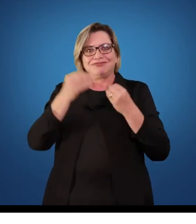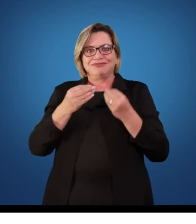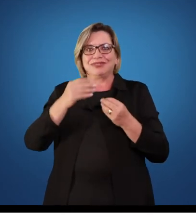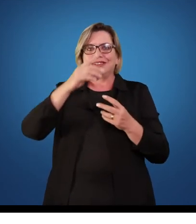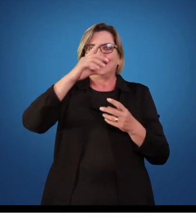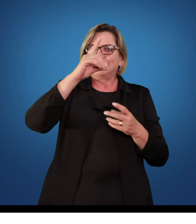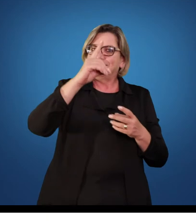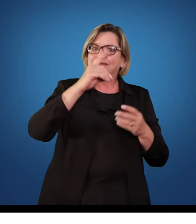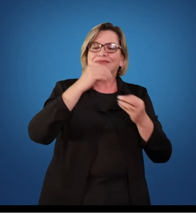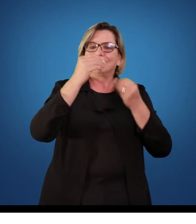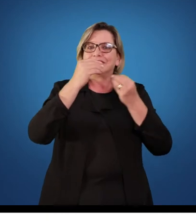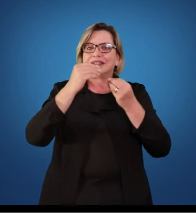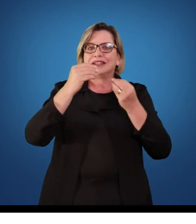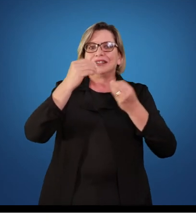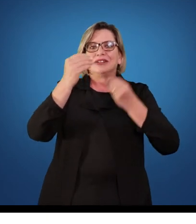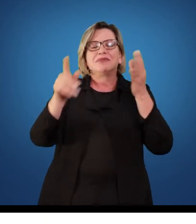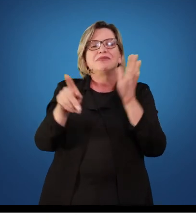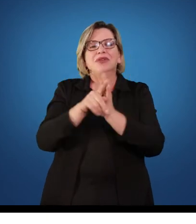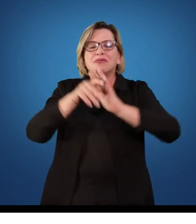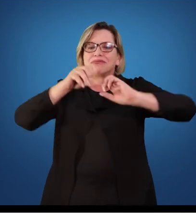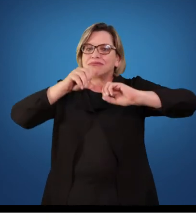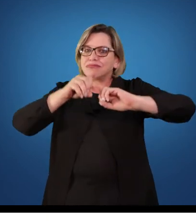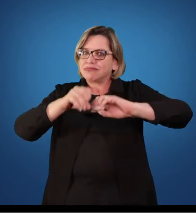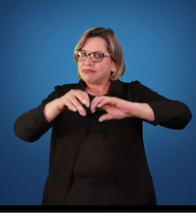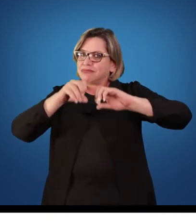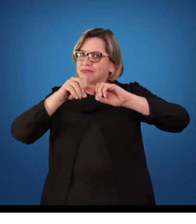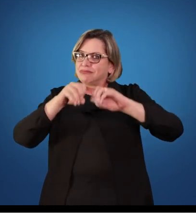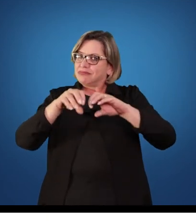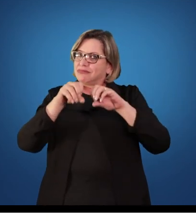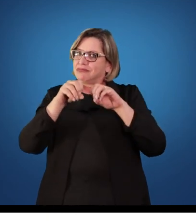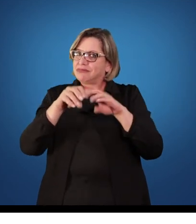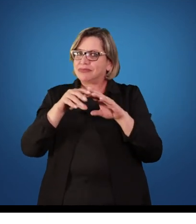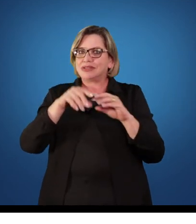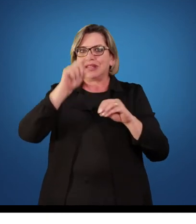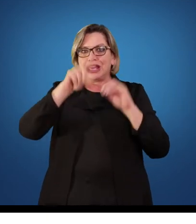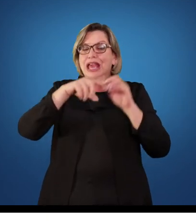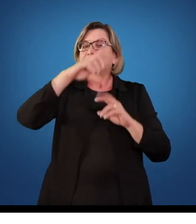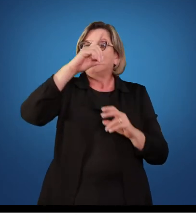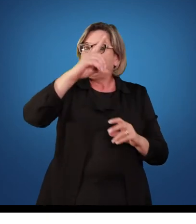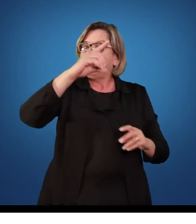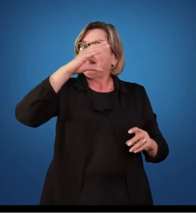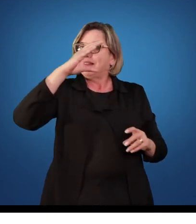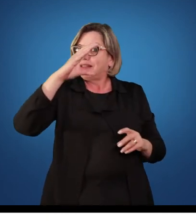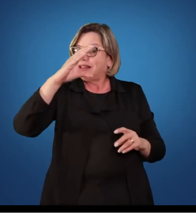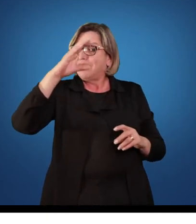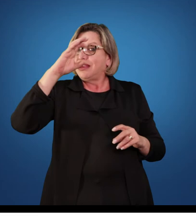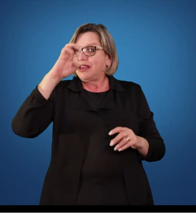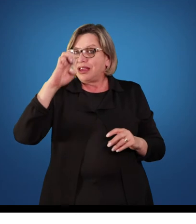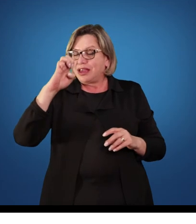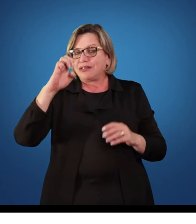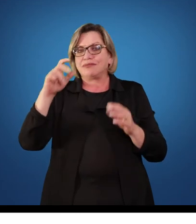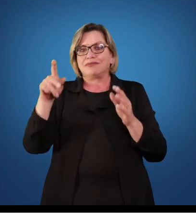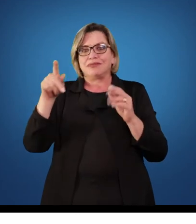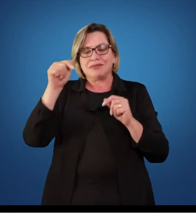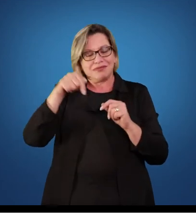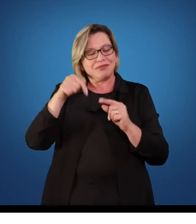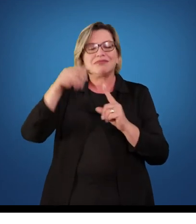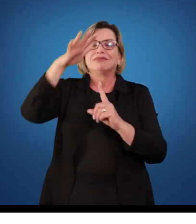orienta nossas práticas de ensino no contexto da escola são as diretrizes curriculares da educação básica no estado do Paraná.